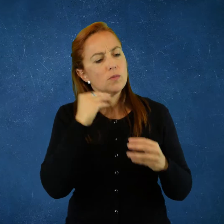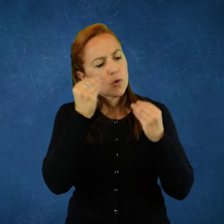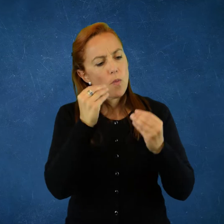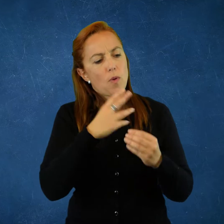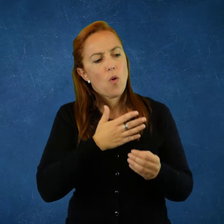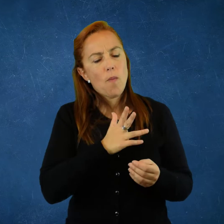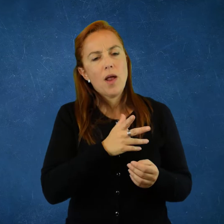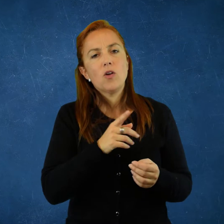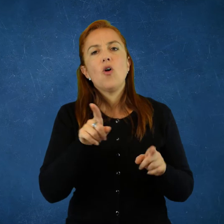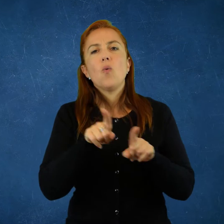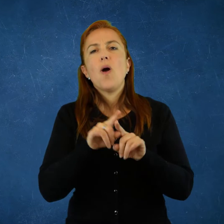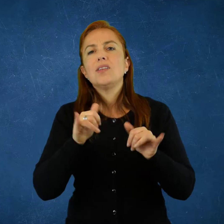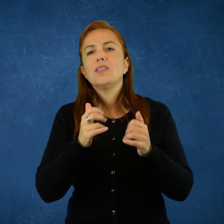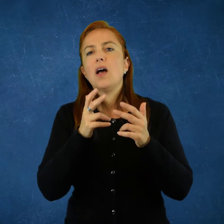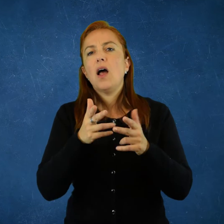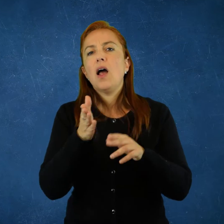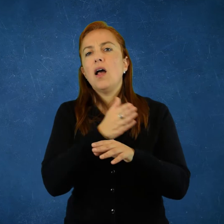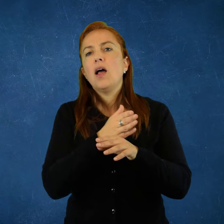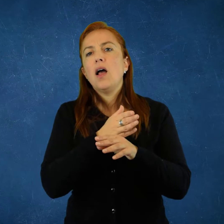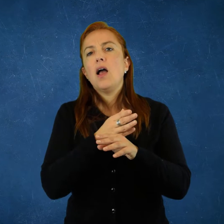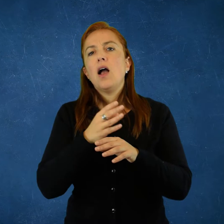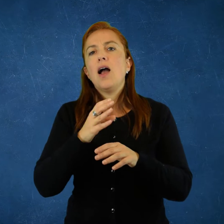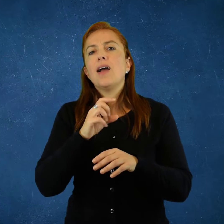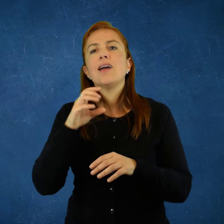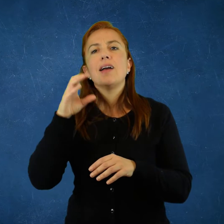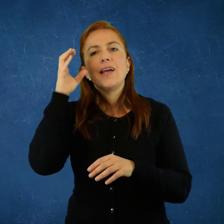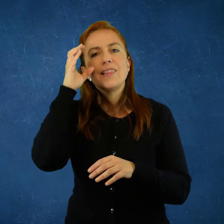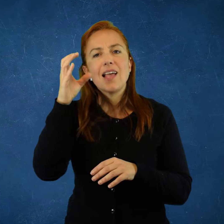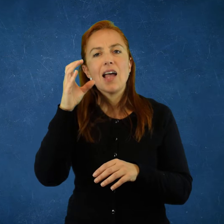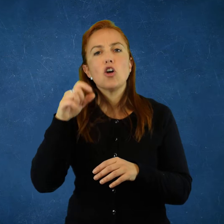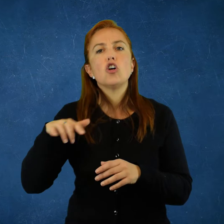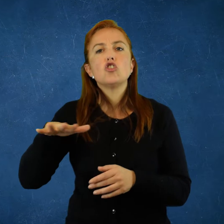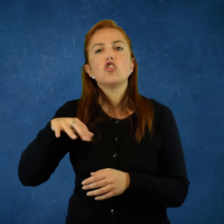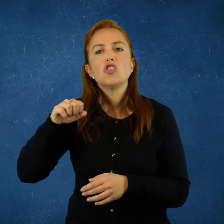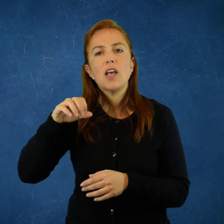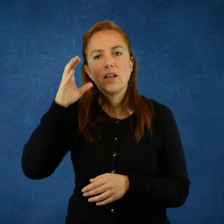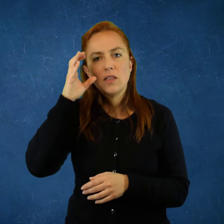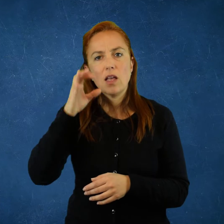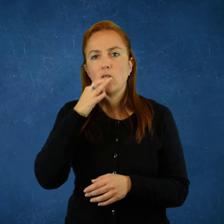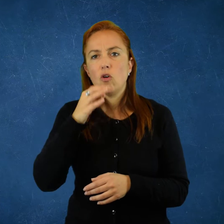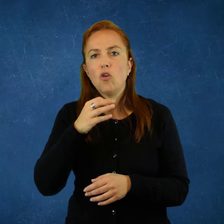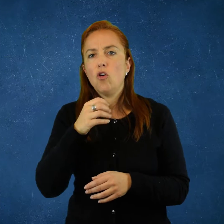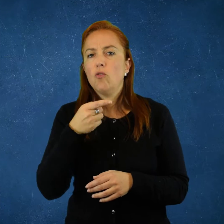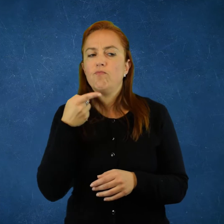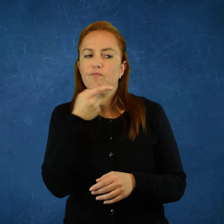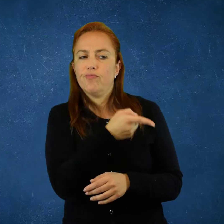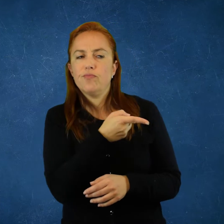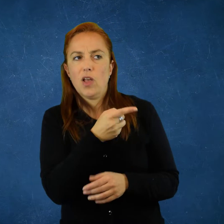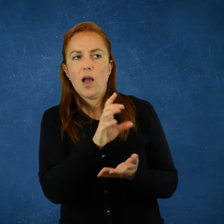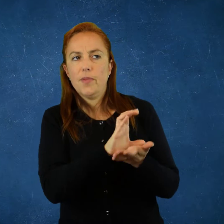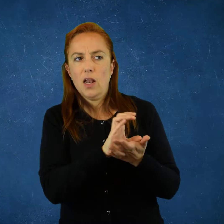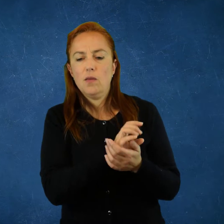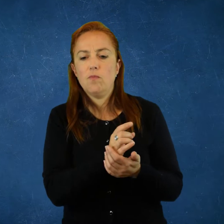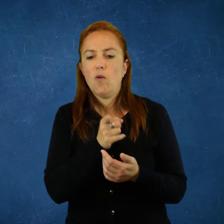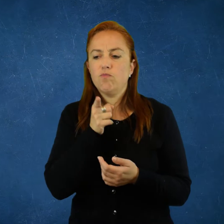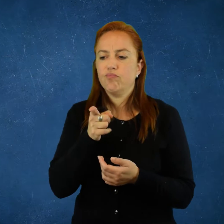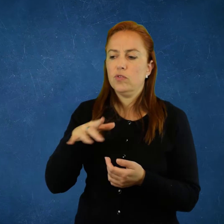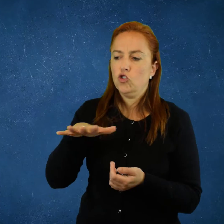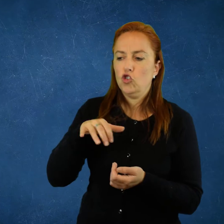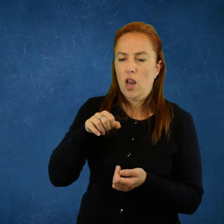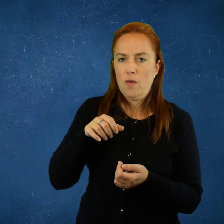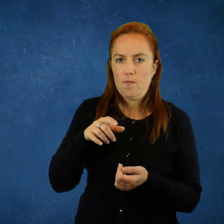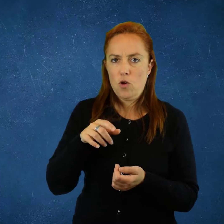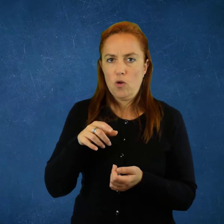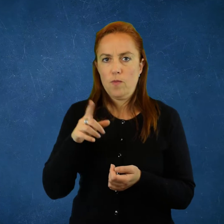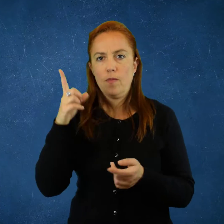veía, como en su momento hemos comentado, en la doctrina social cristiana, que condenaba tanto al capitalismo como al